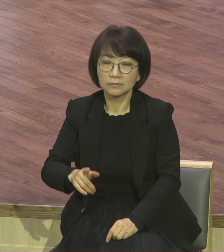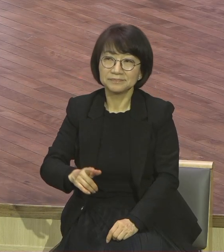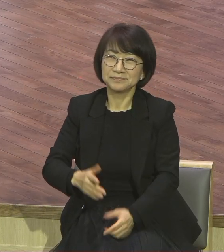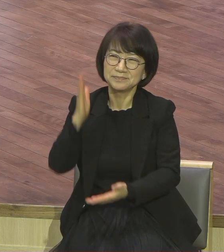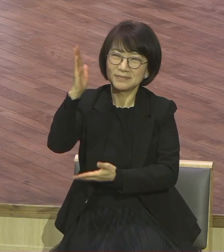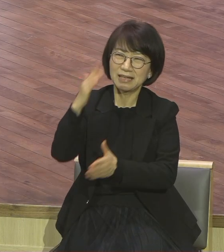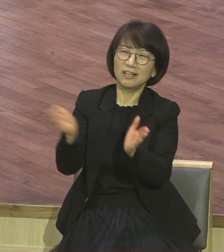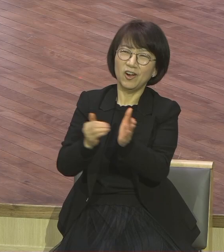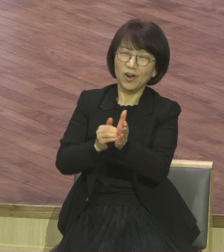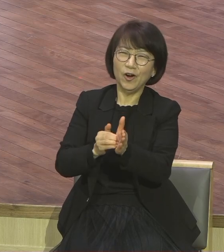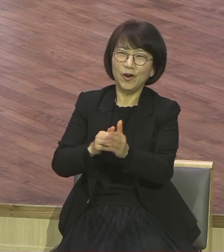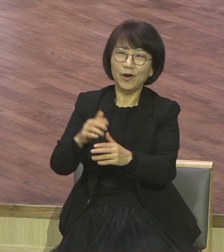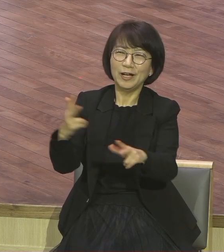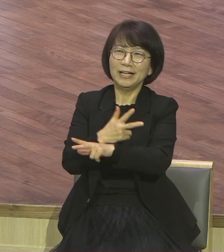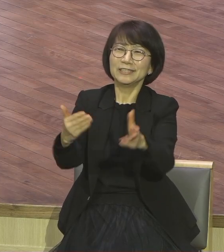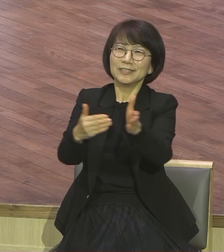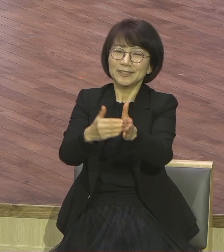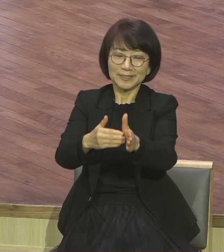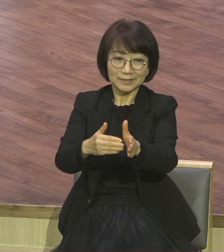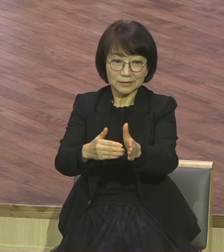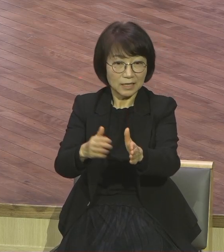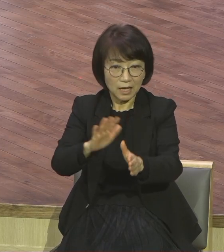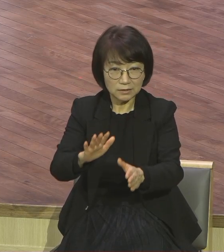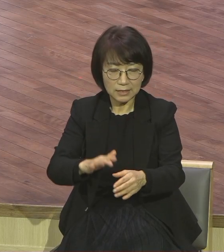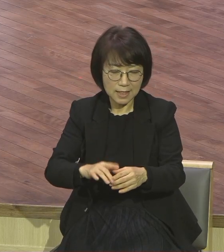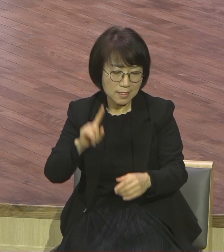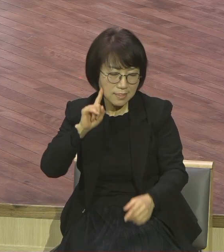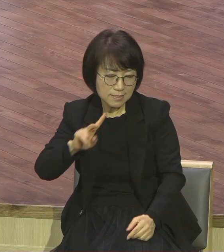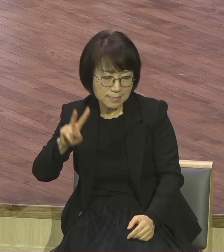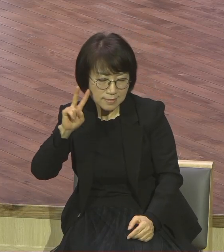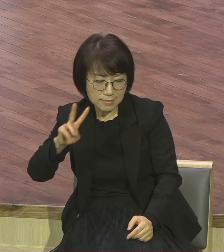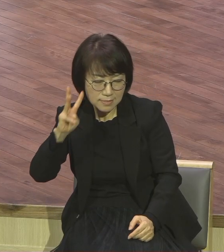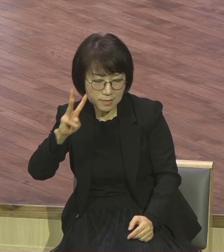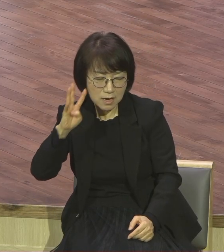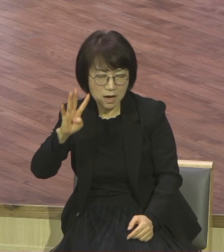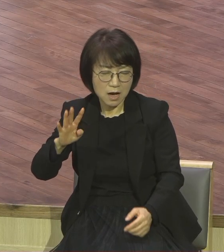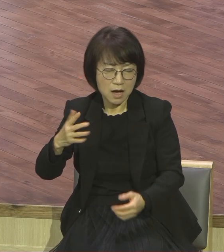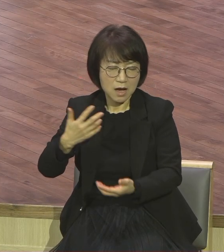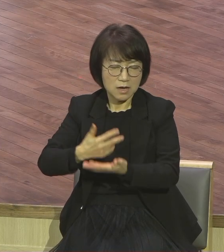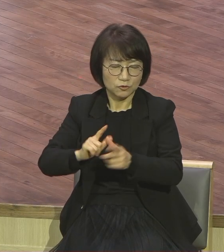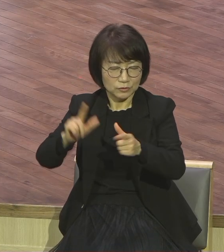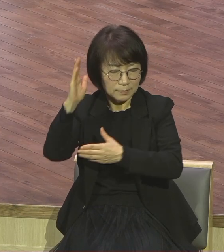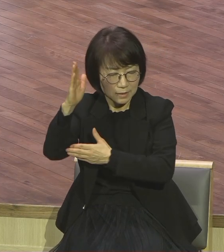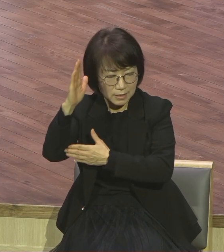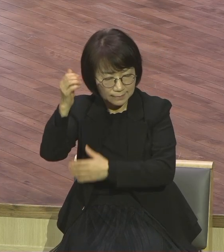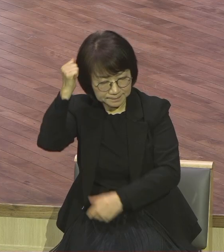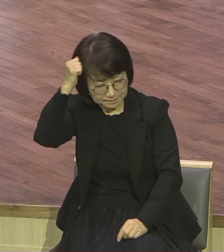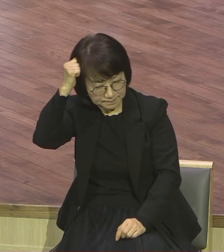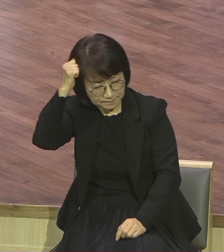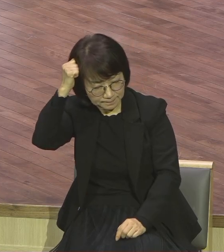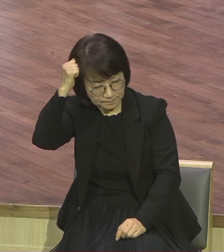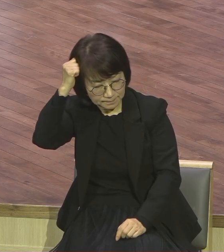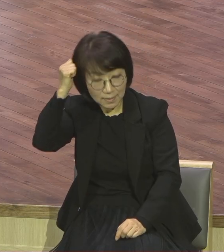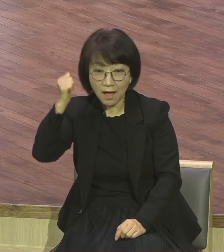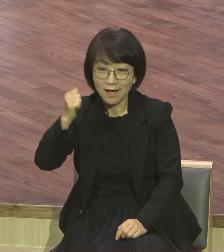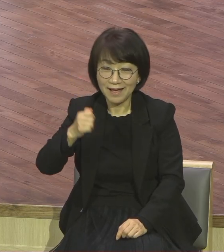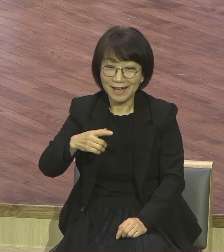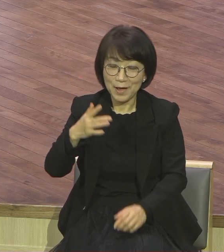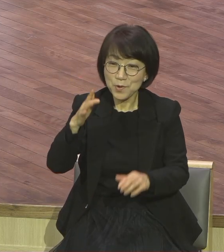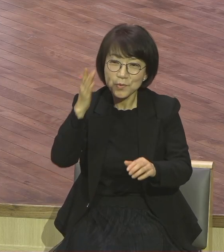주중에 강단 말씀을 계속 보상 얼마나 요즘 시대가 좋습니까 핸드폰 가지고 다 돼 시간 나는